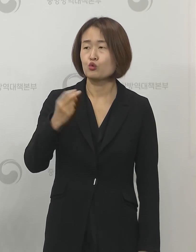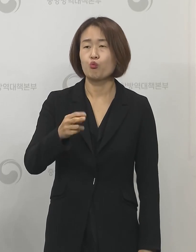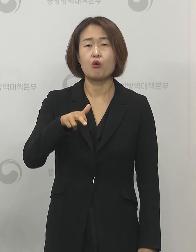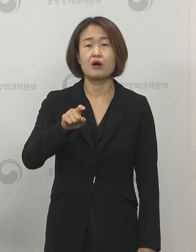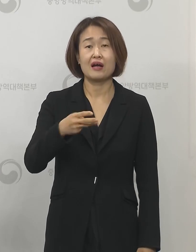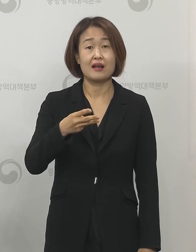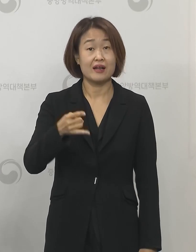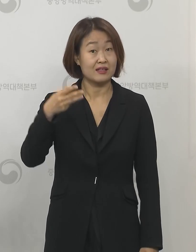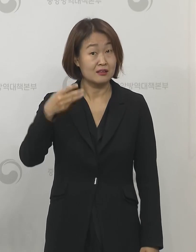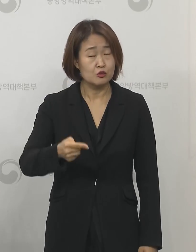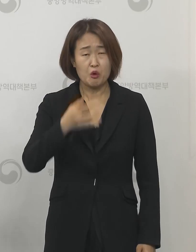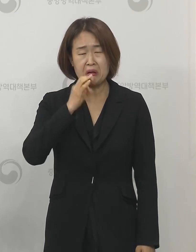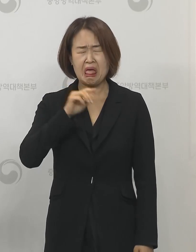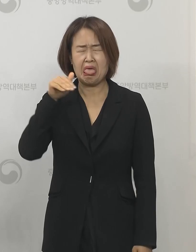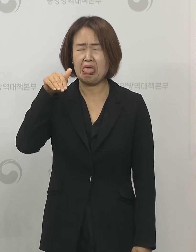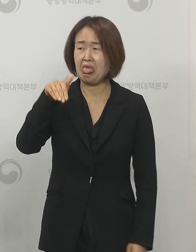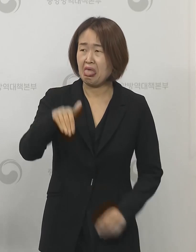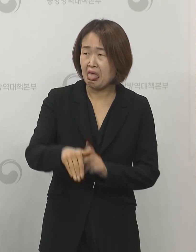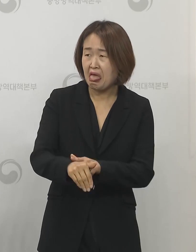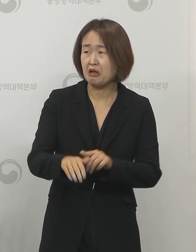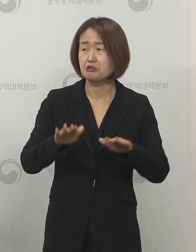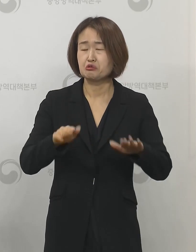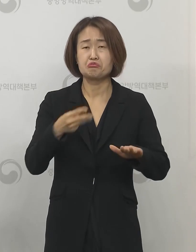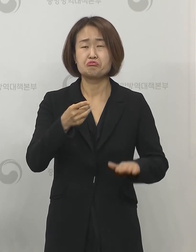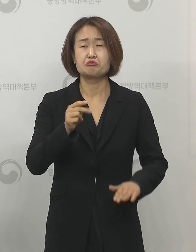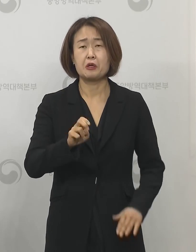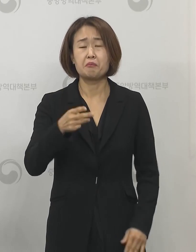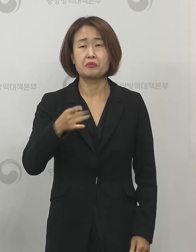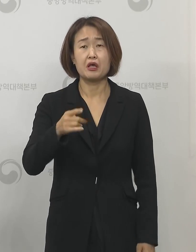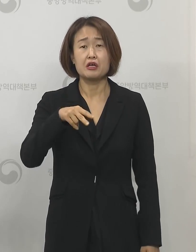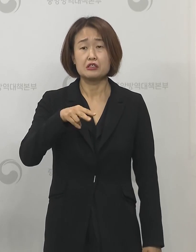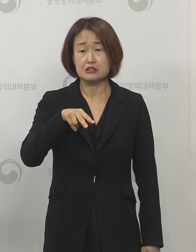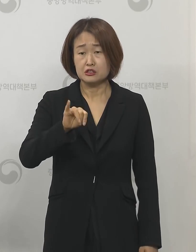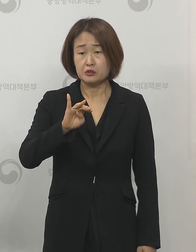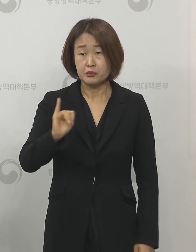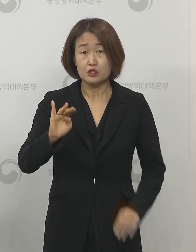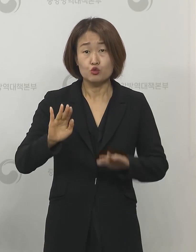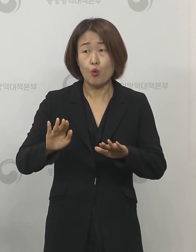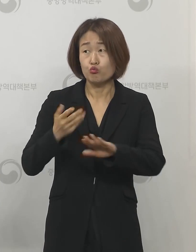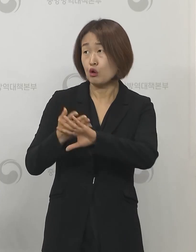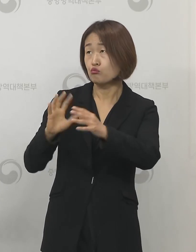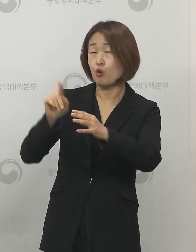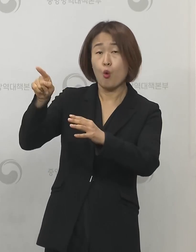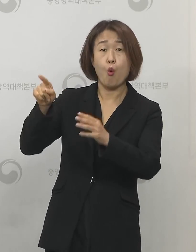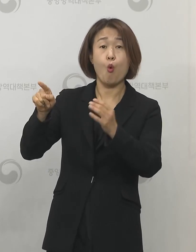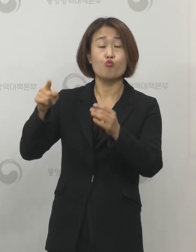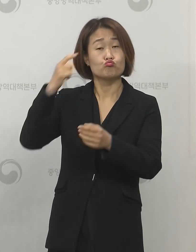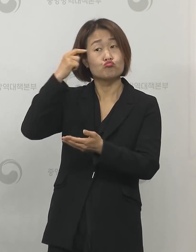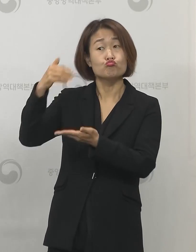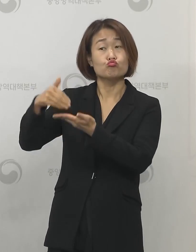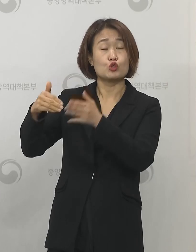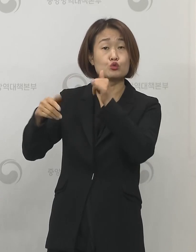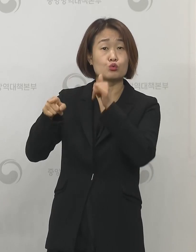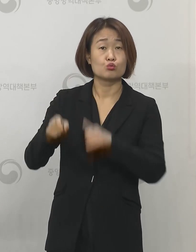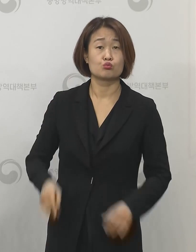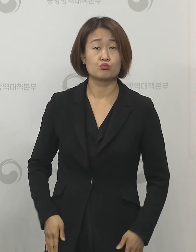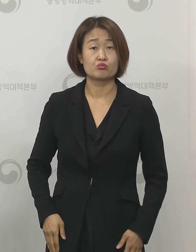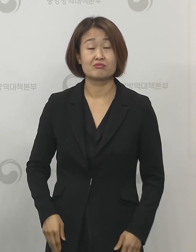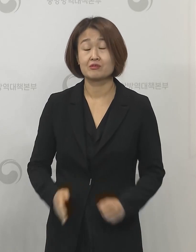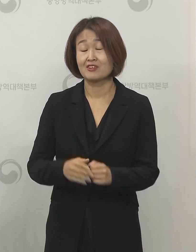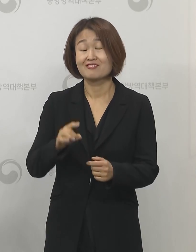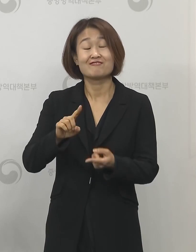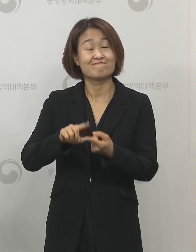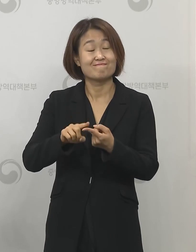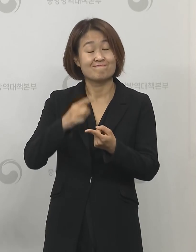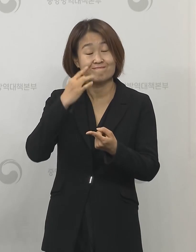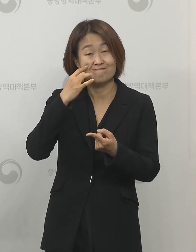떨어지고 렘데시비르가 가장 유망하다는 국내외 의견이 나오고 있어서 질문한다는 것 하나와 두